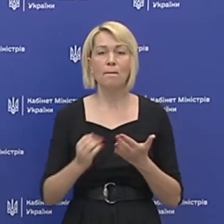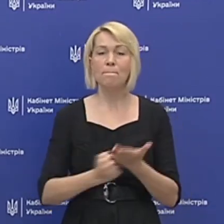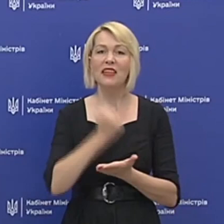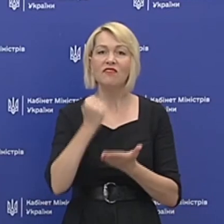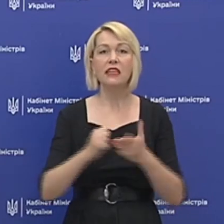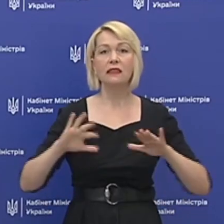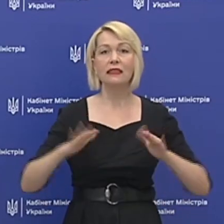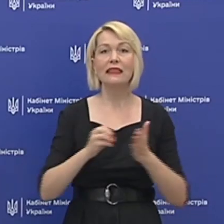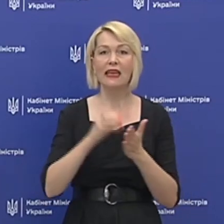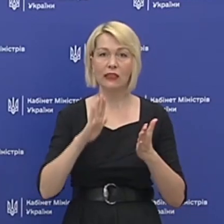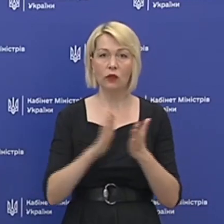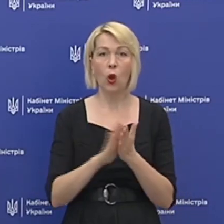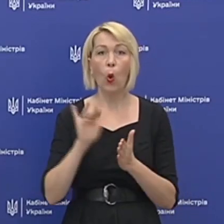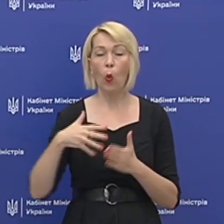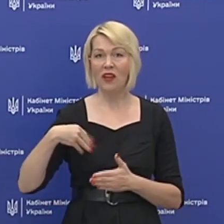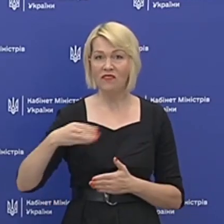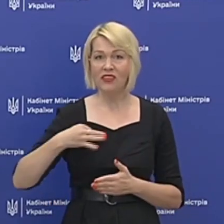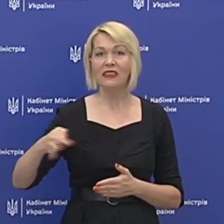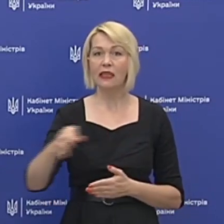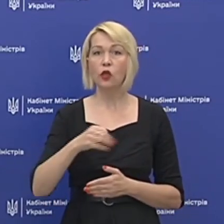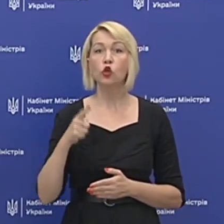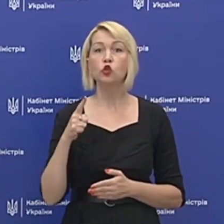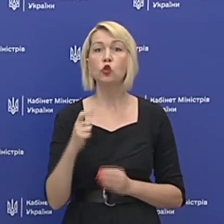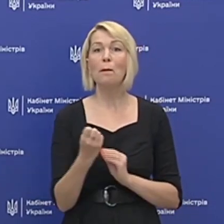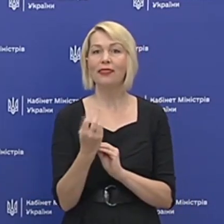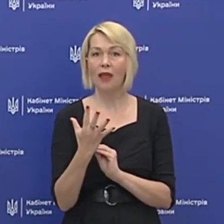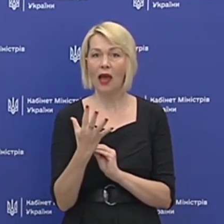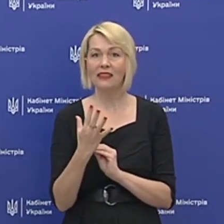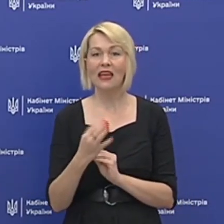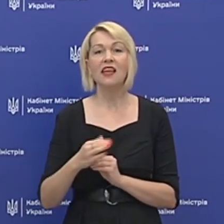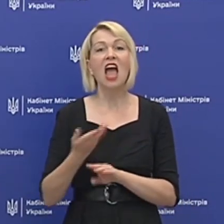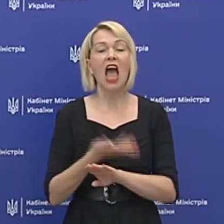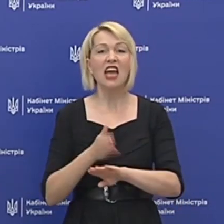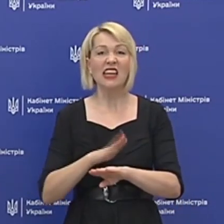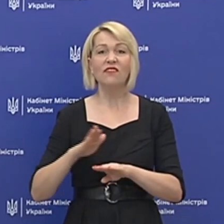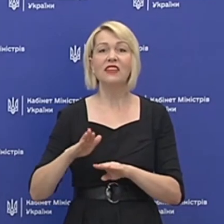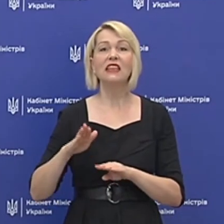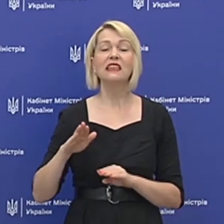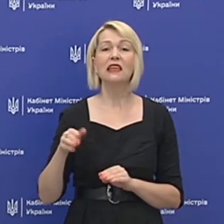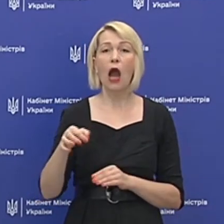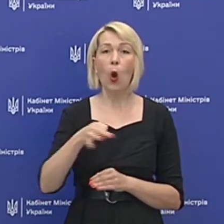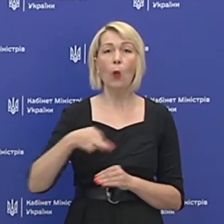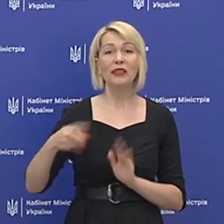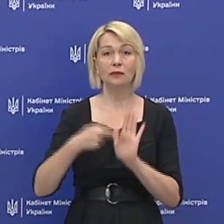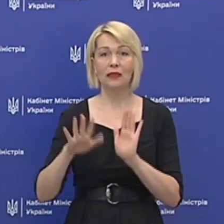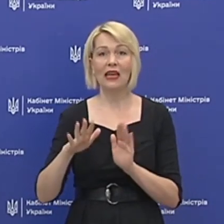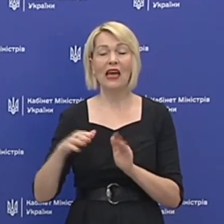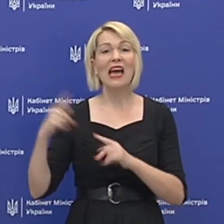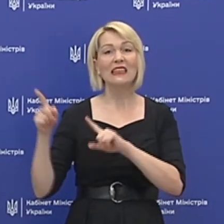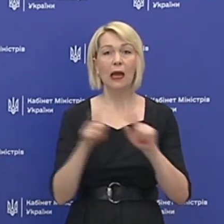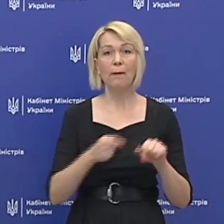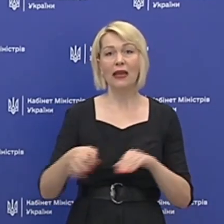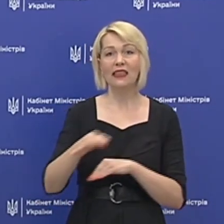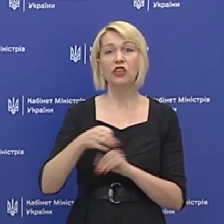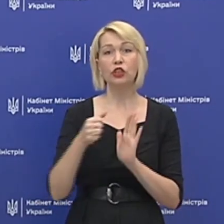підтверджених випадків зареєстрована у Львівській області 115, Рівненській області 70 та Закарпатській